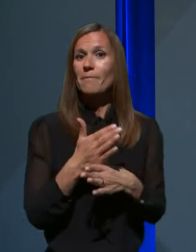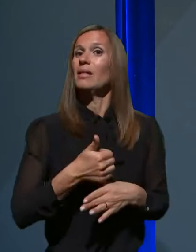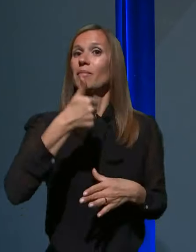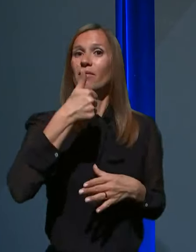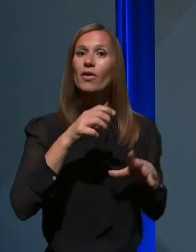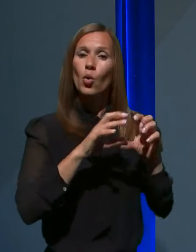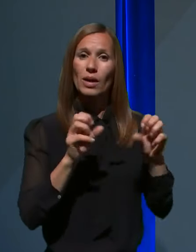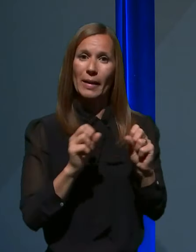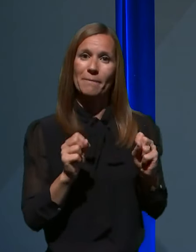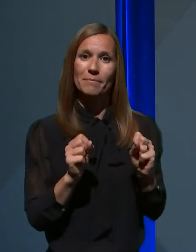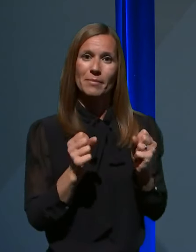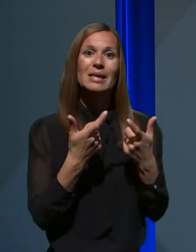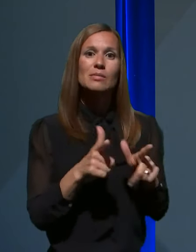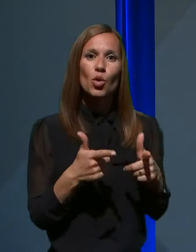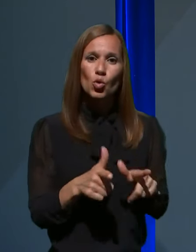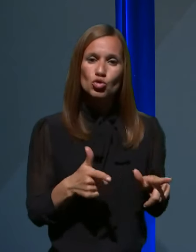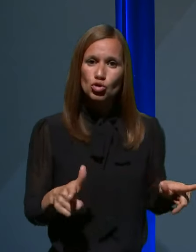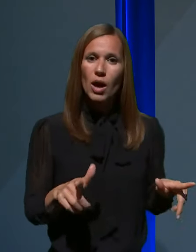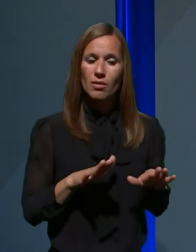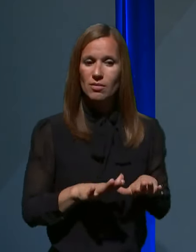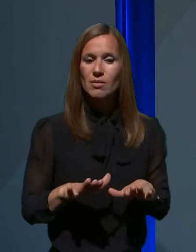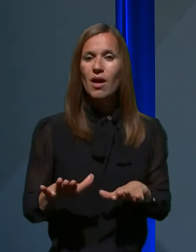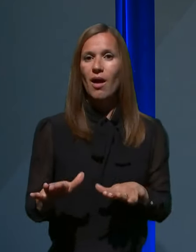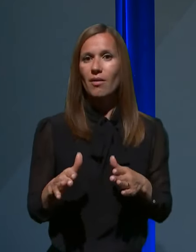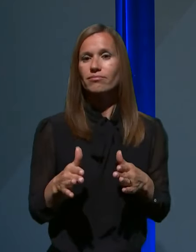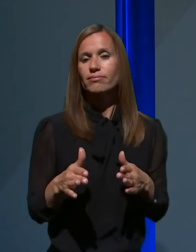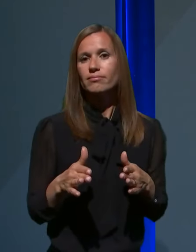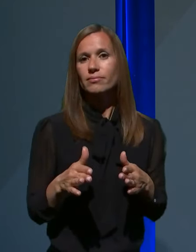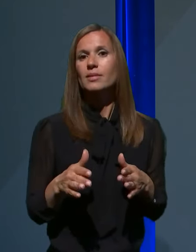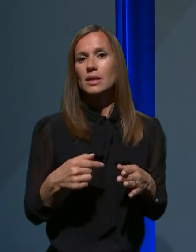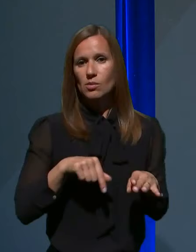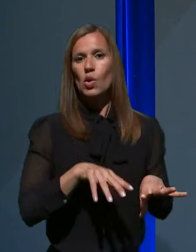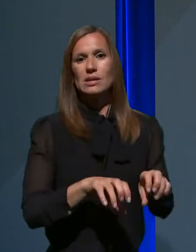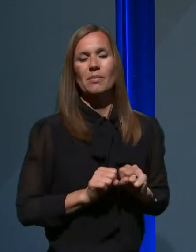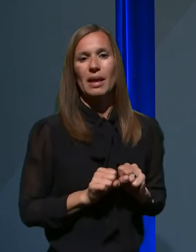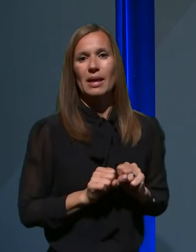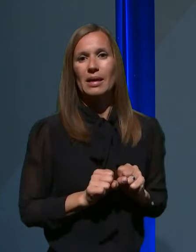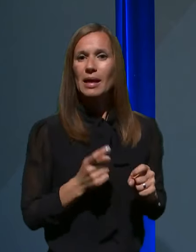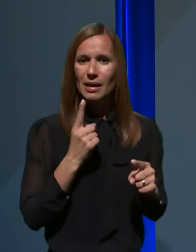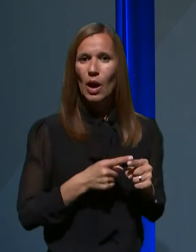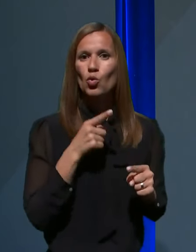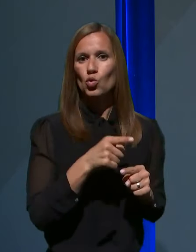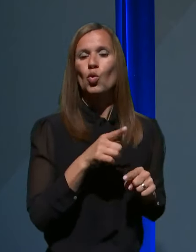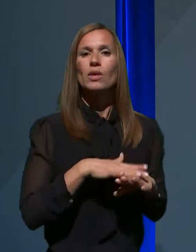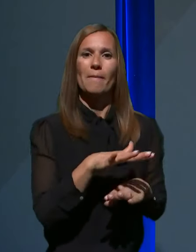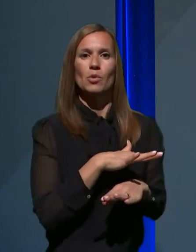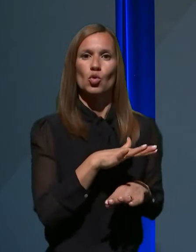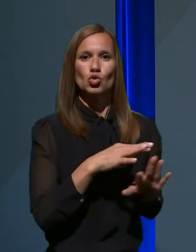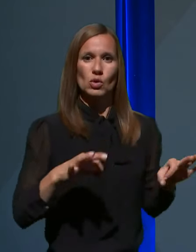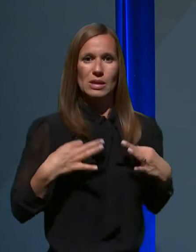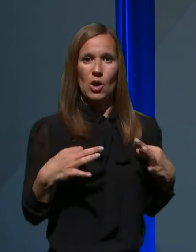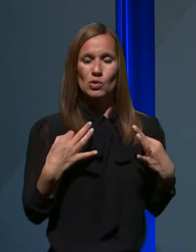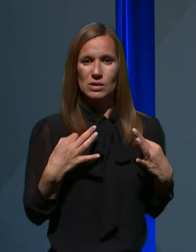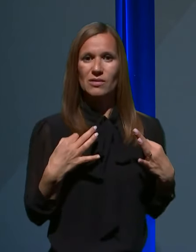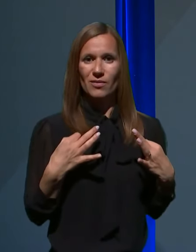sproščanja, med prvimi temi ukrepi pač sprejeli ravno to na področju zdravstva, ker je